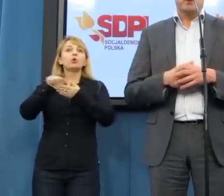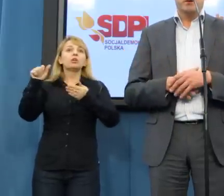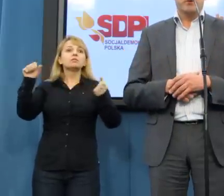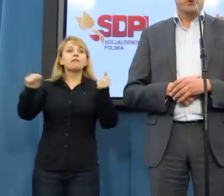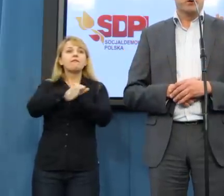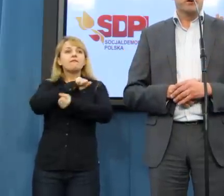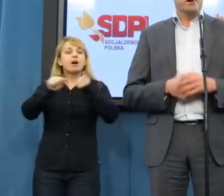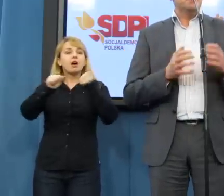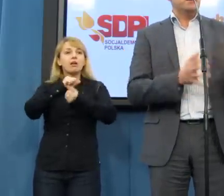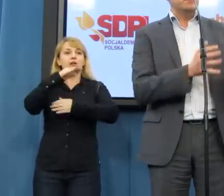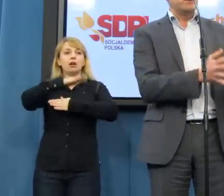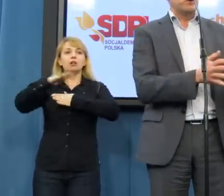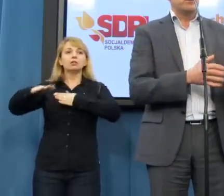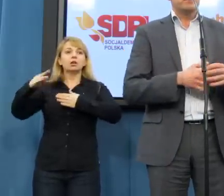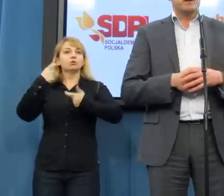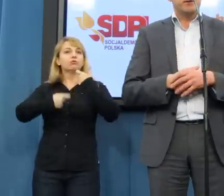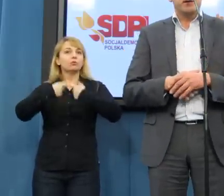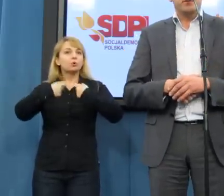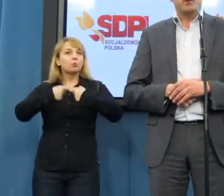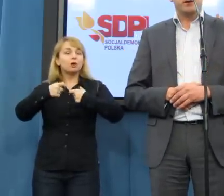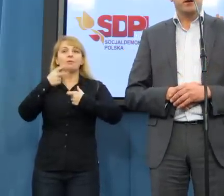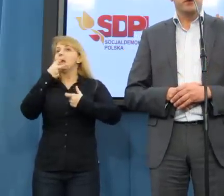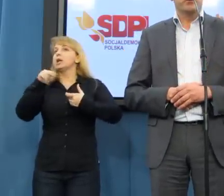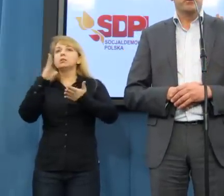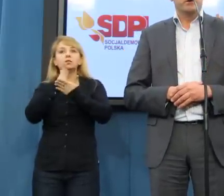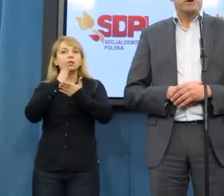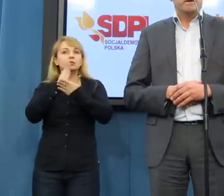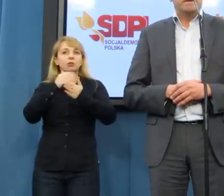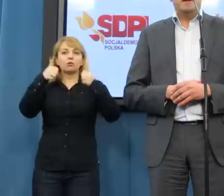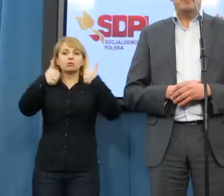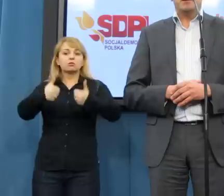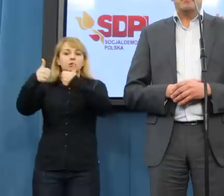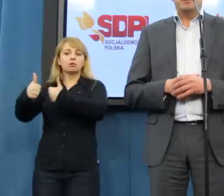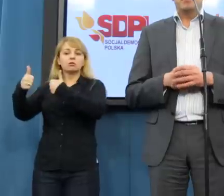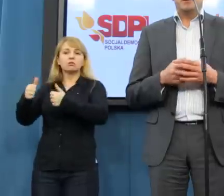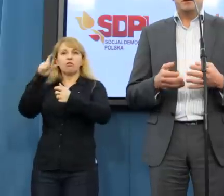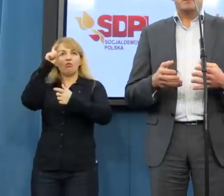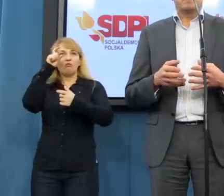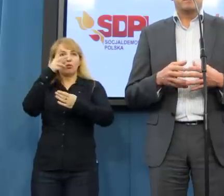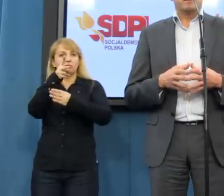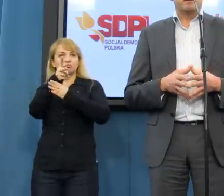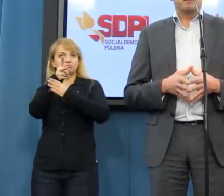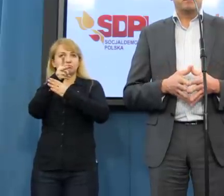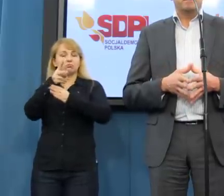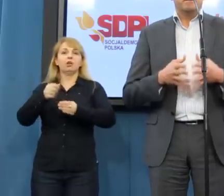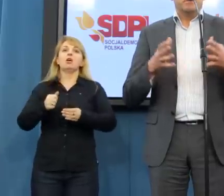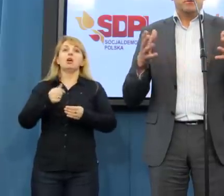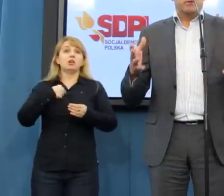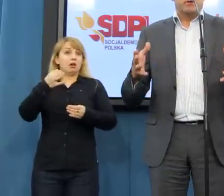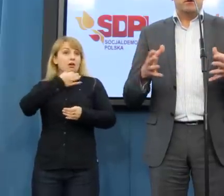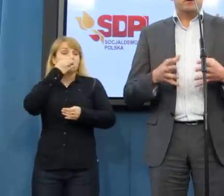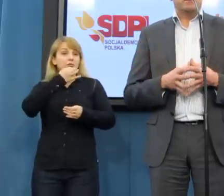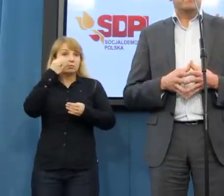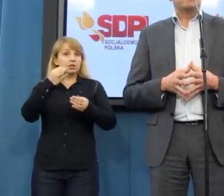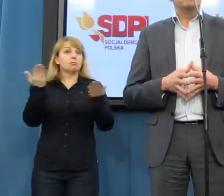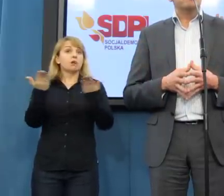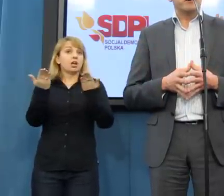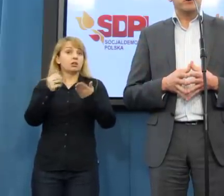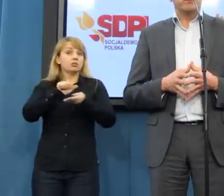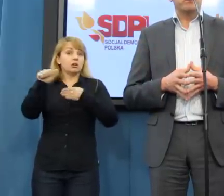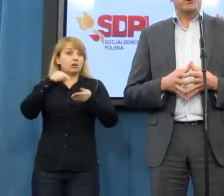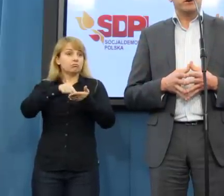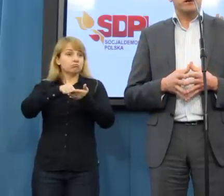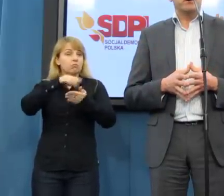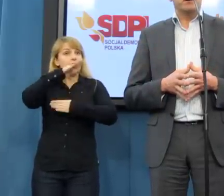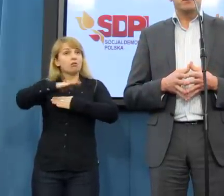problemami na drogach, a nie tylko stawianie fotoradarów. Ja pytam, gdzie jest w tym